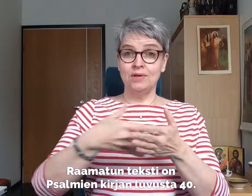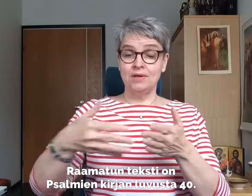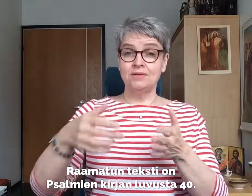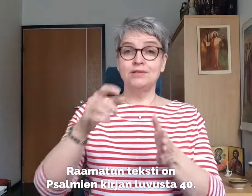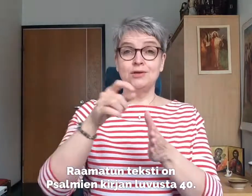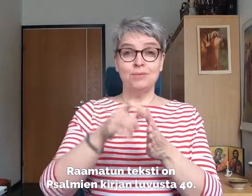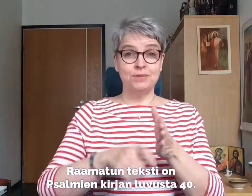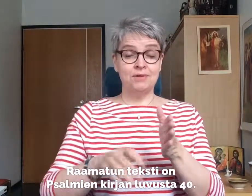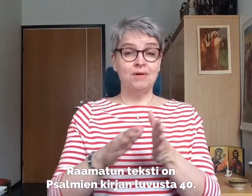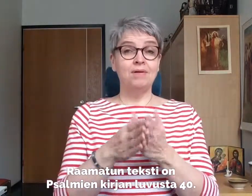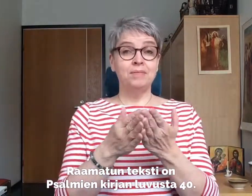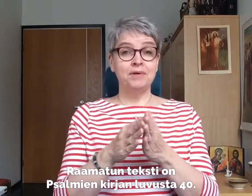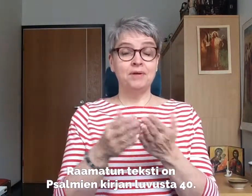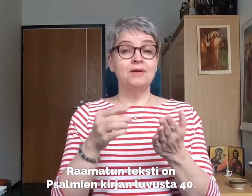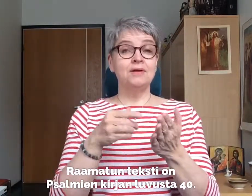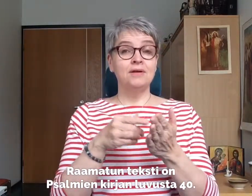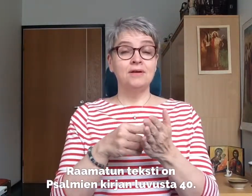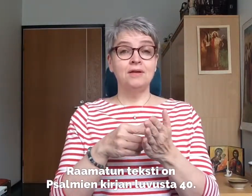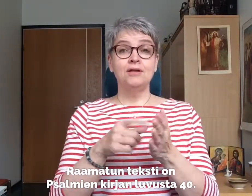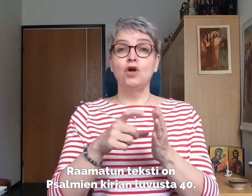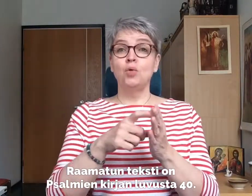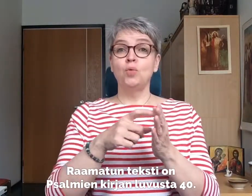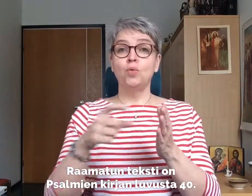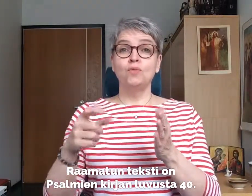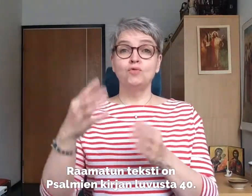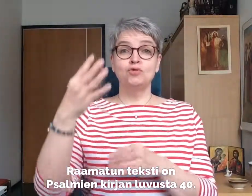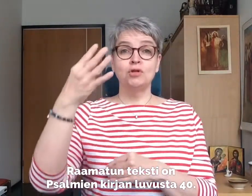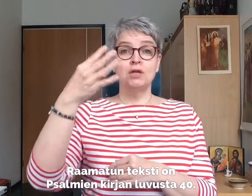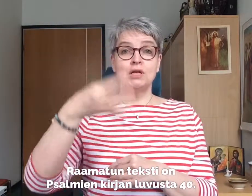Raamatun teksti on psalmien kirjan luvusta 40.